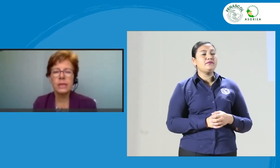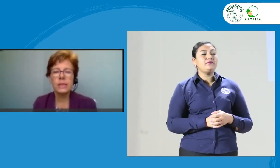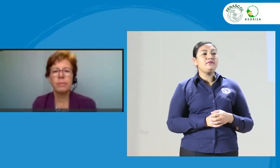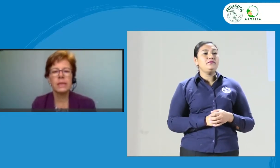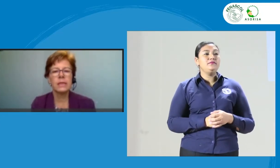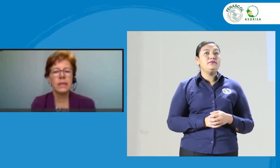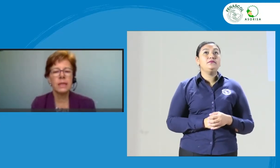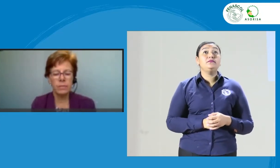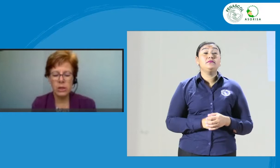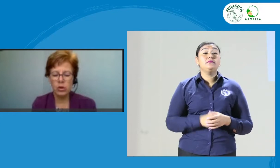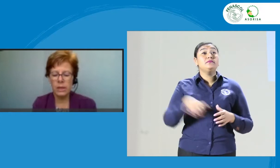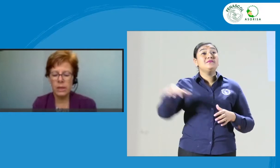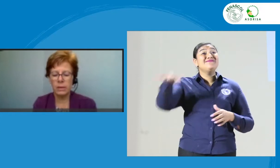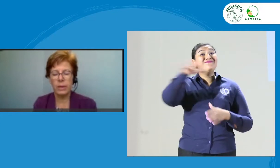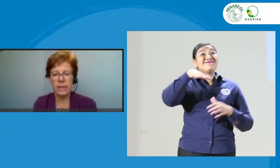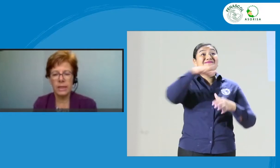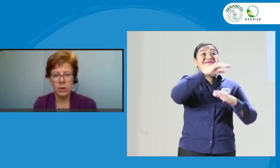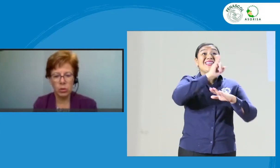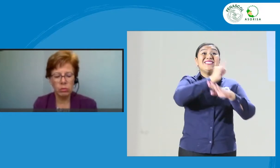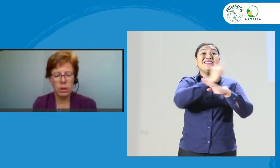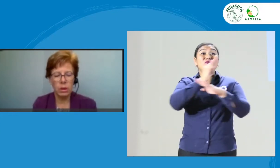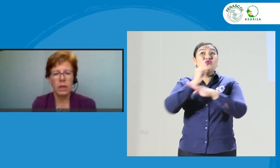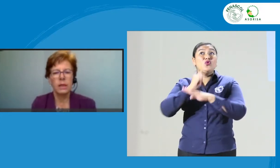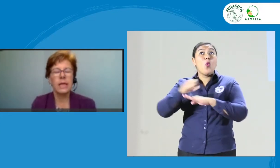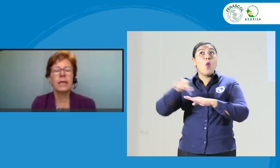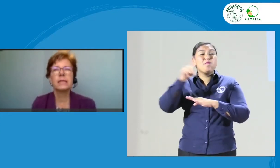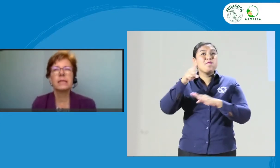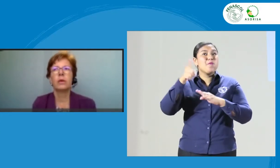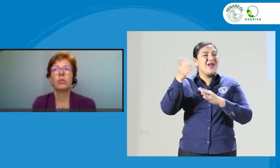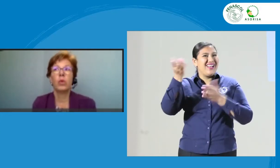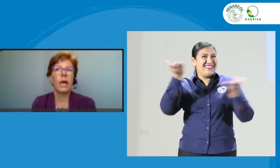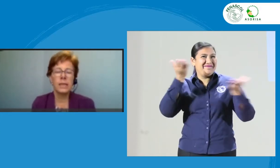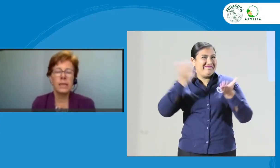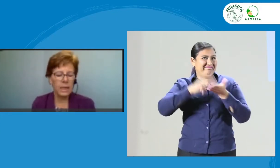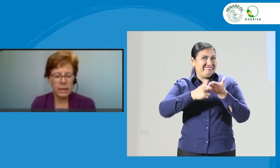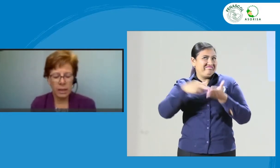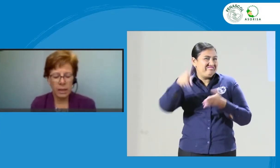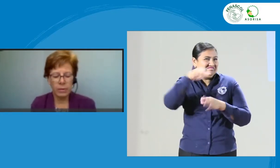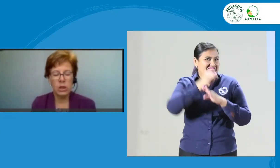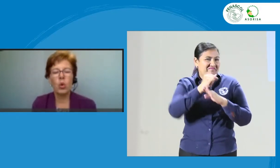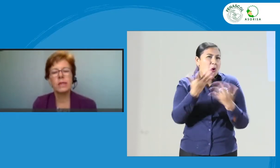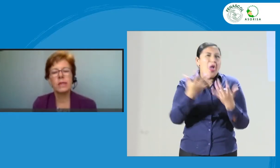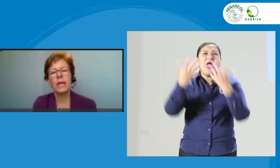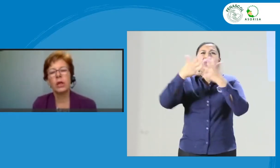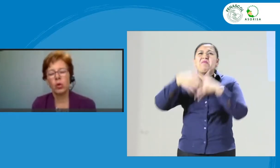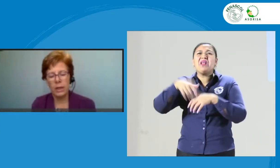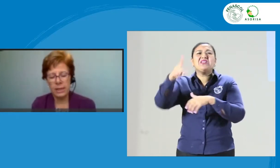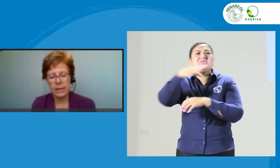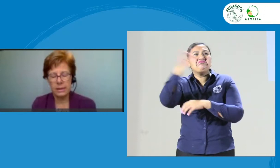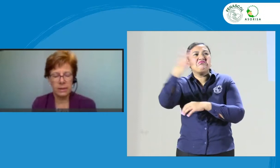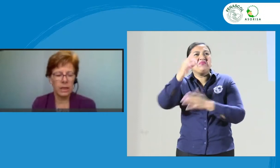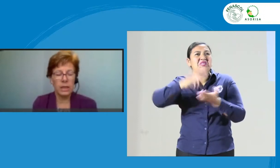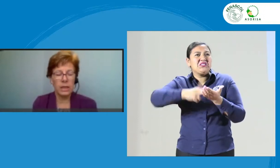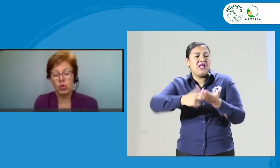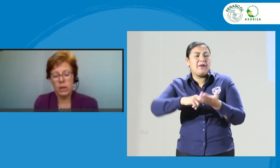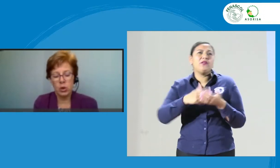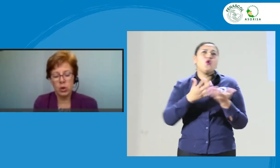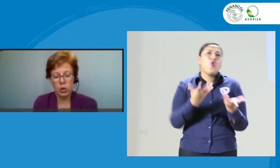que presten servicios de interpretación, sea que sea una agencia de intérpretes o que sea dentro de las asociaciones,